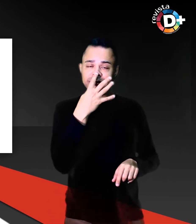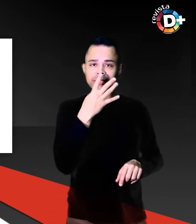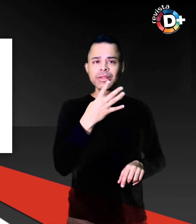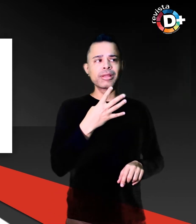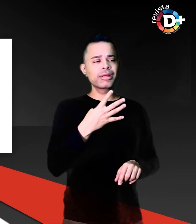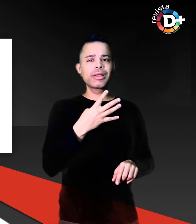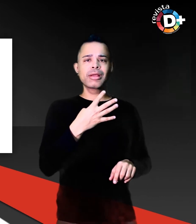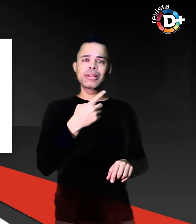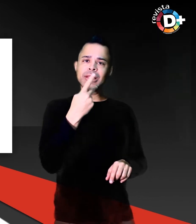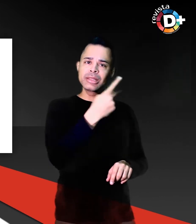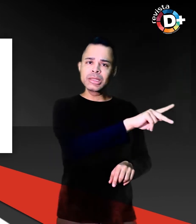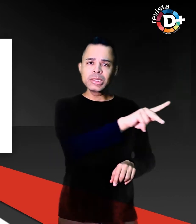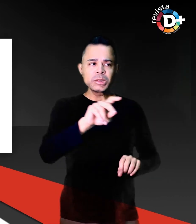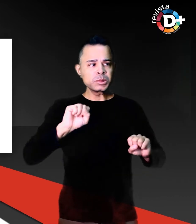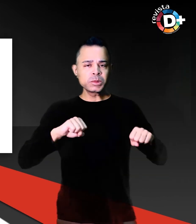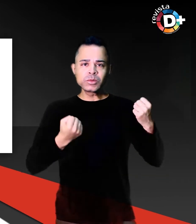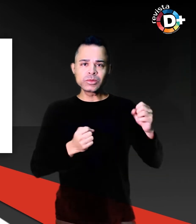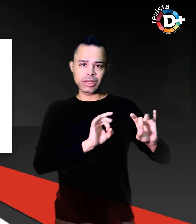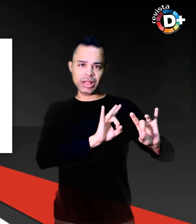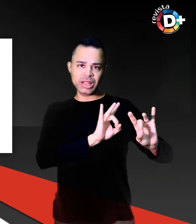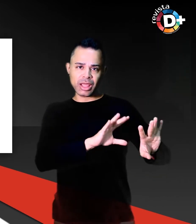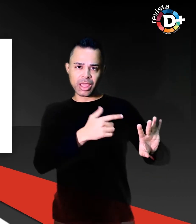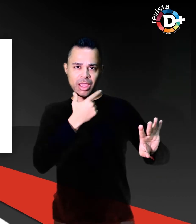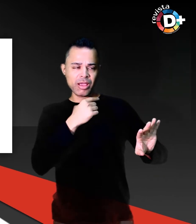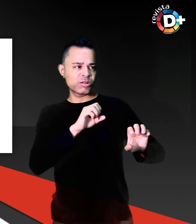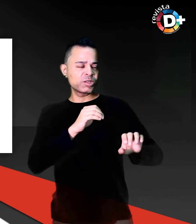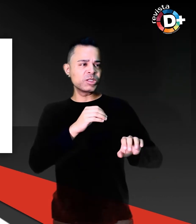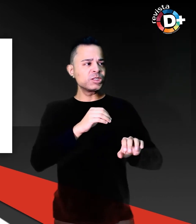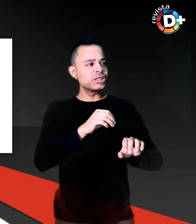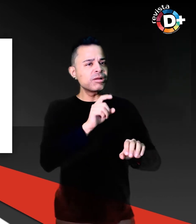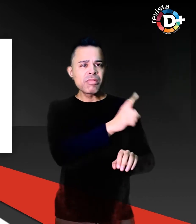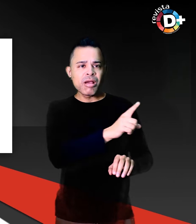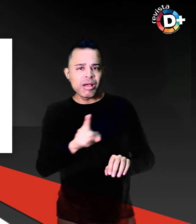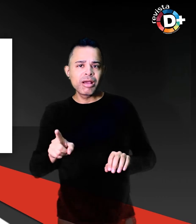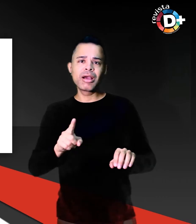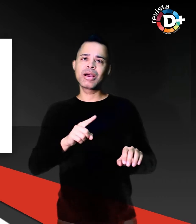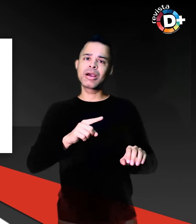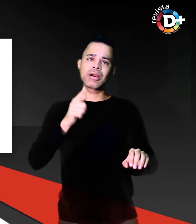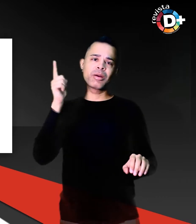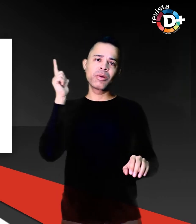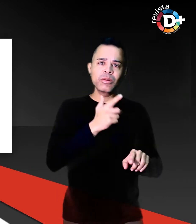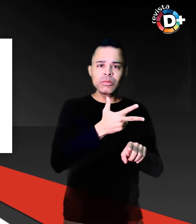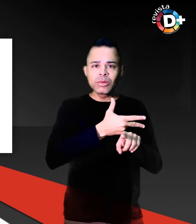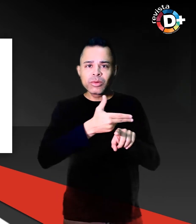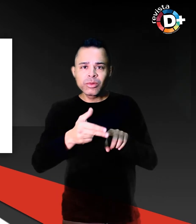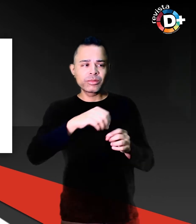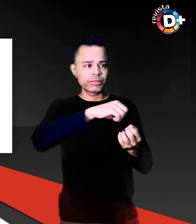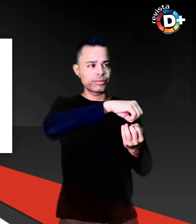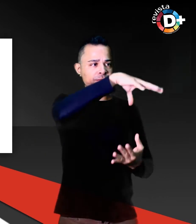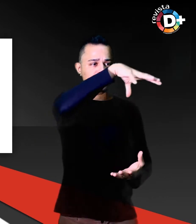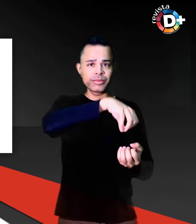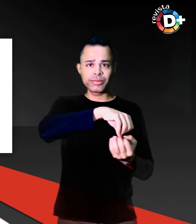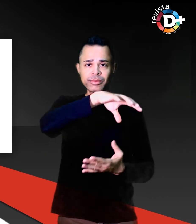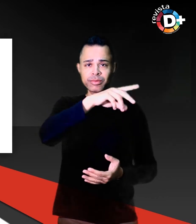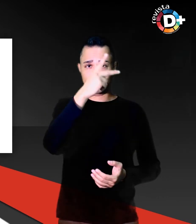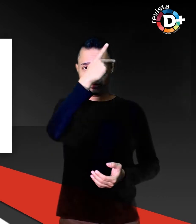dos tropeços, das quedas e vitórias dos 10 personagens brasileiros no atletismo, na natação,